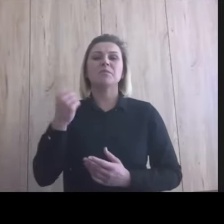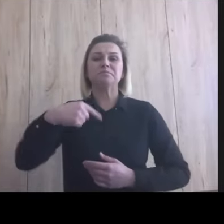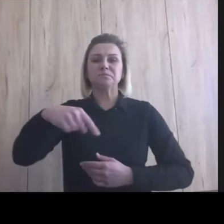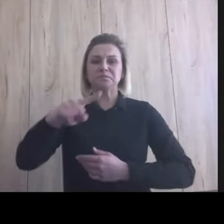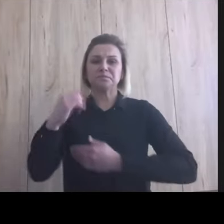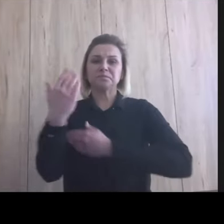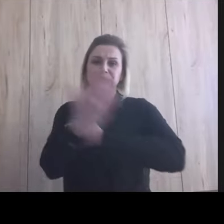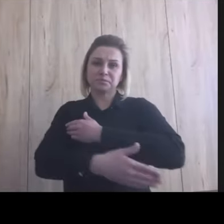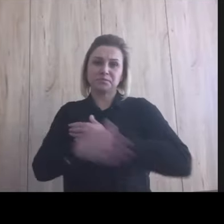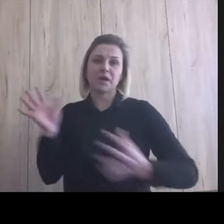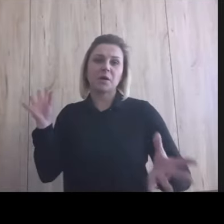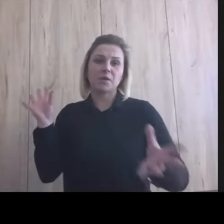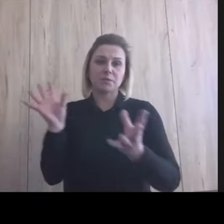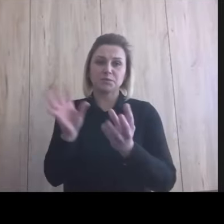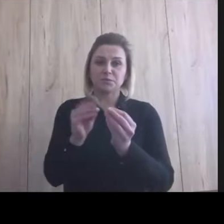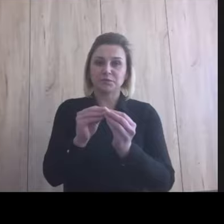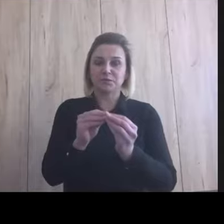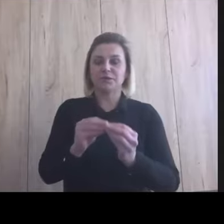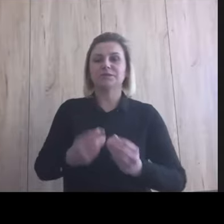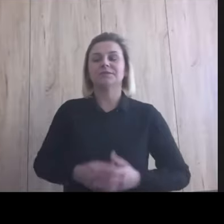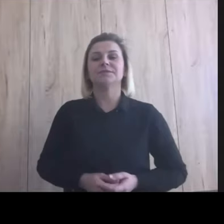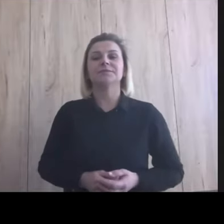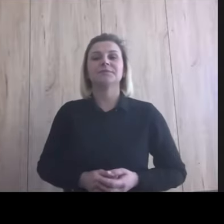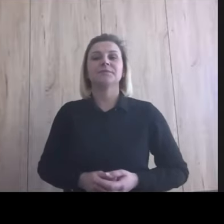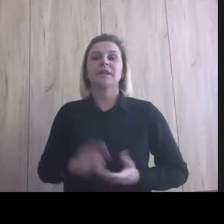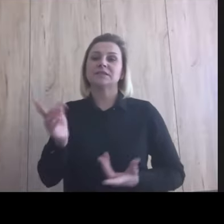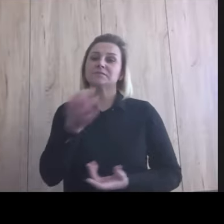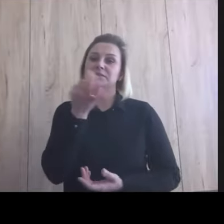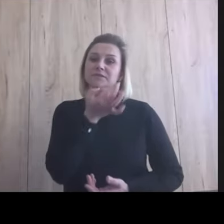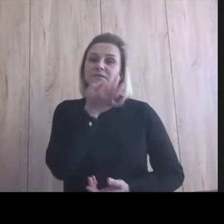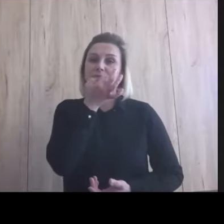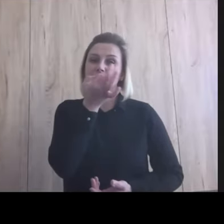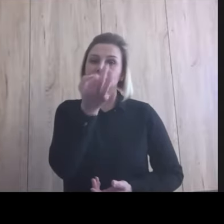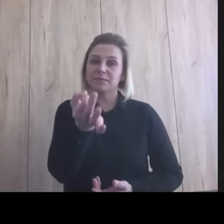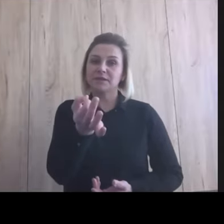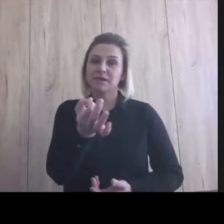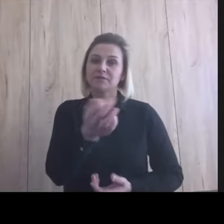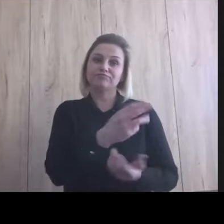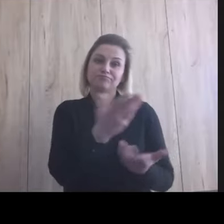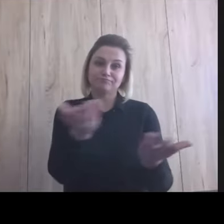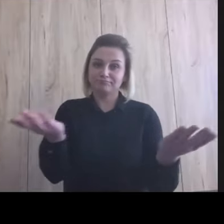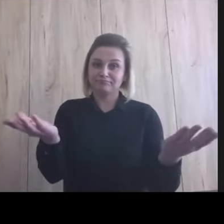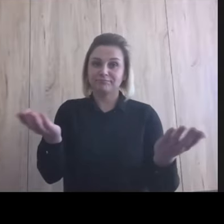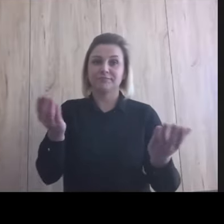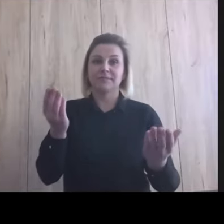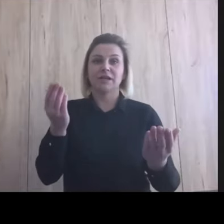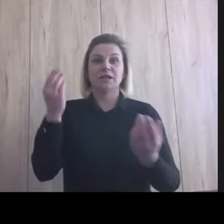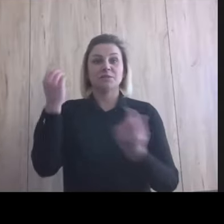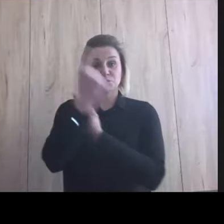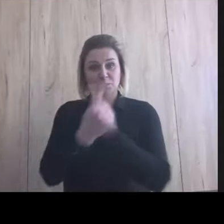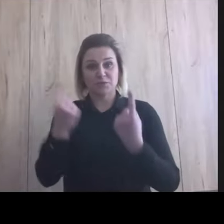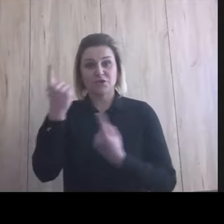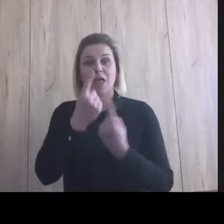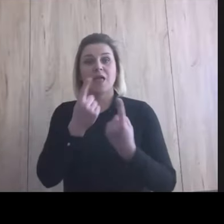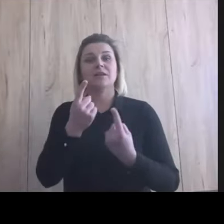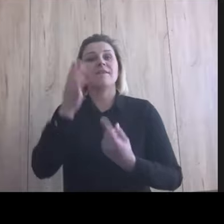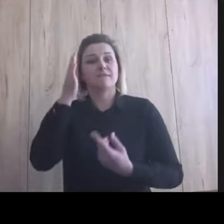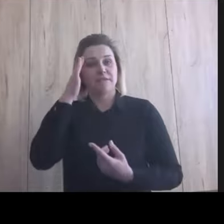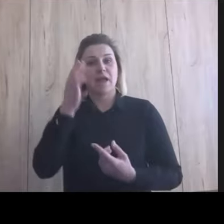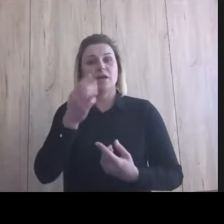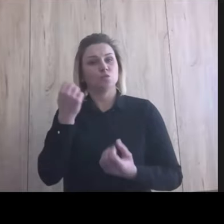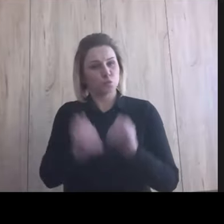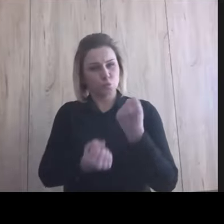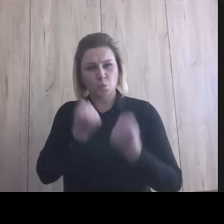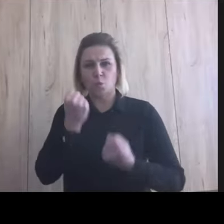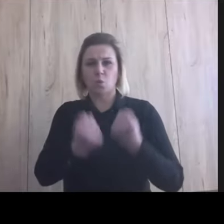podsumowując, chciałam jeszcze zapytać o Wasze przemyślenia. To był trudny proces, tak jak mówiłeś, zaangażowany